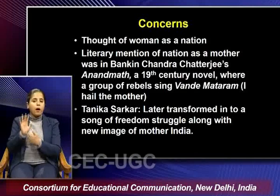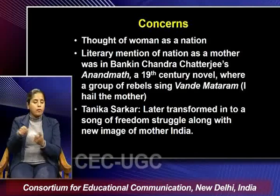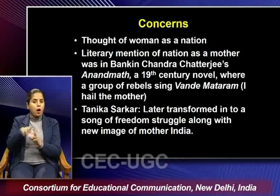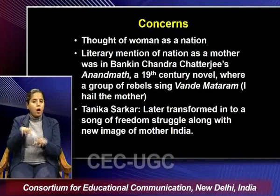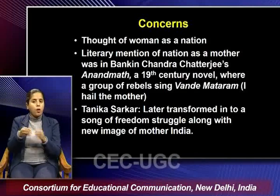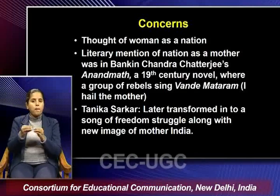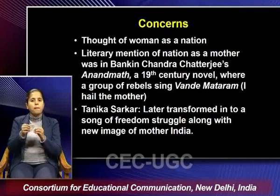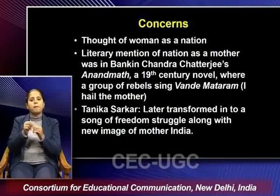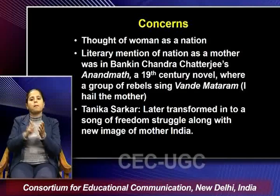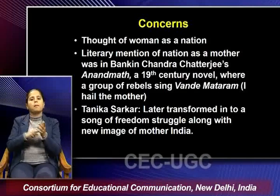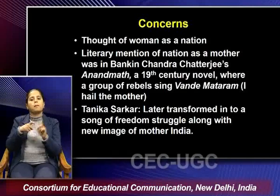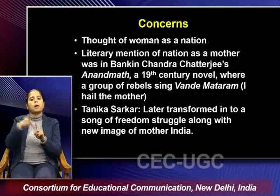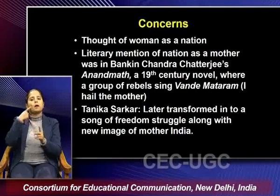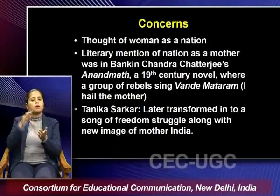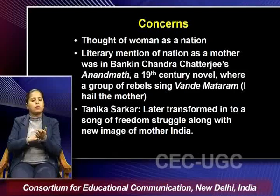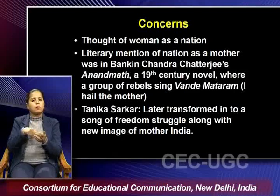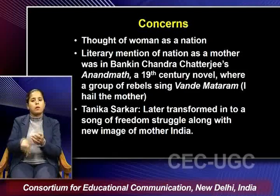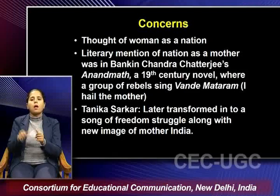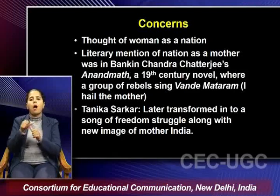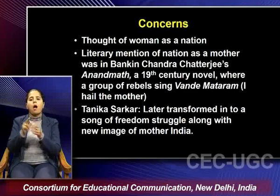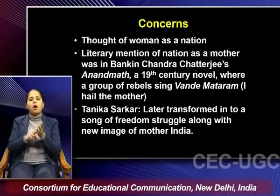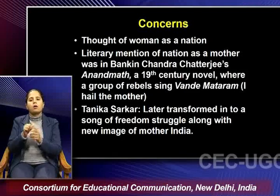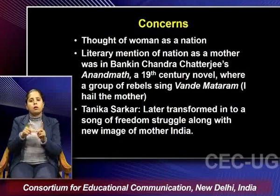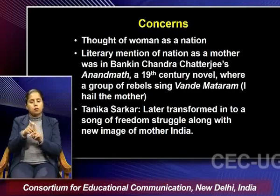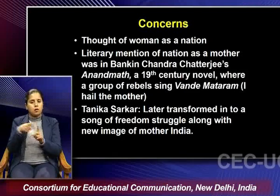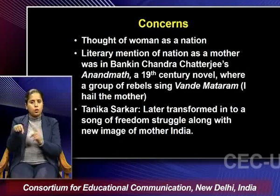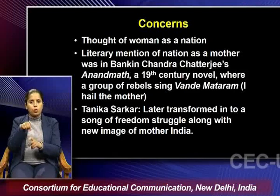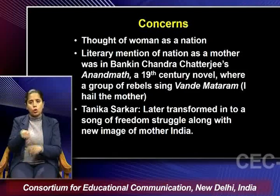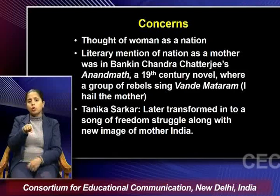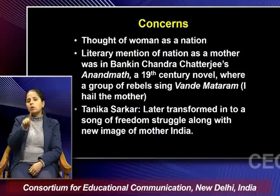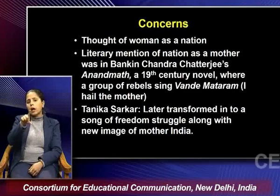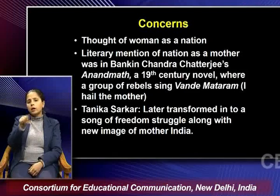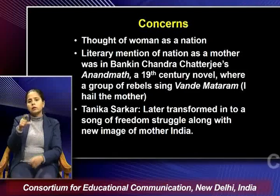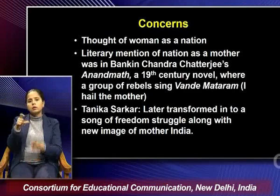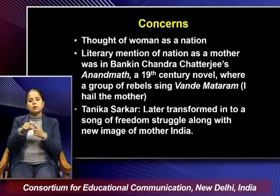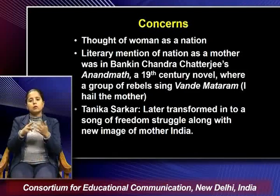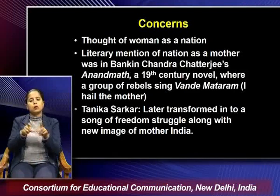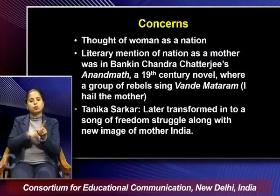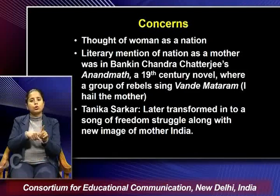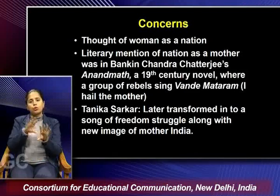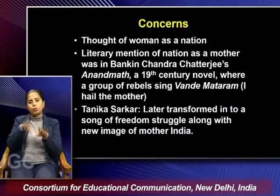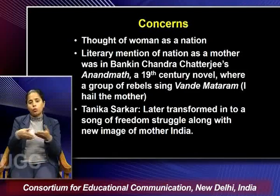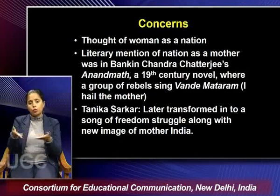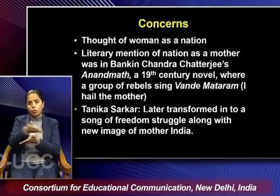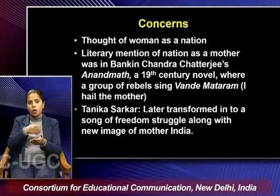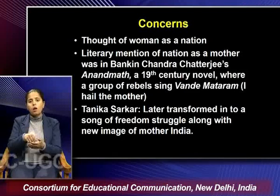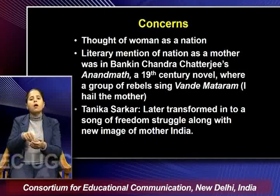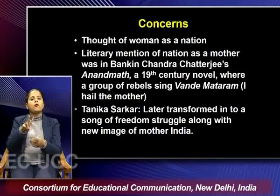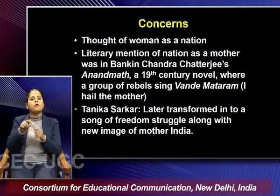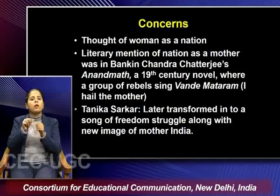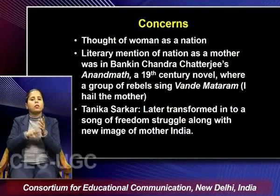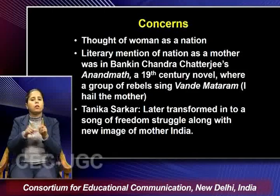bankim chandra chatterjee's anand mat novel of 19th century where a group of females they sing one day matram